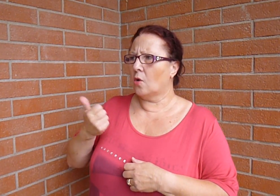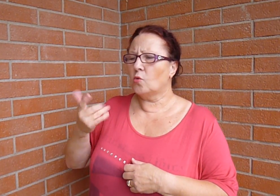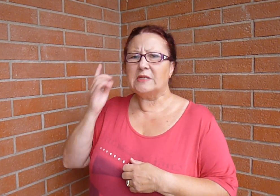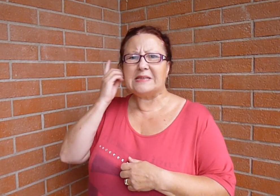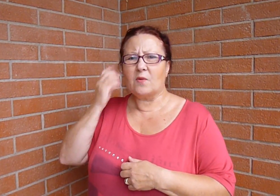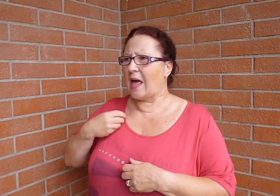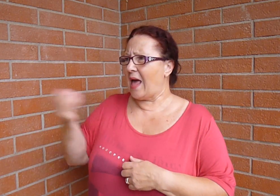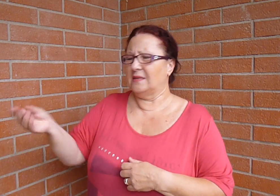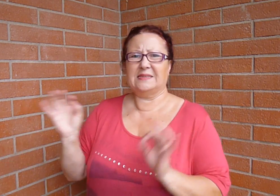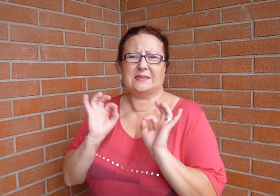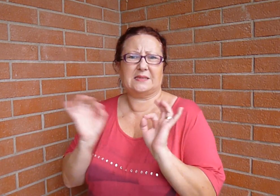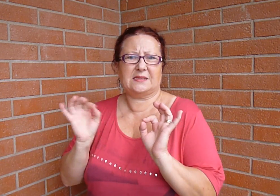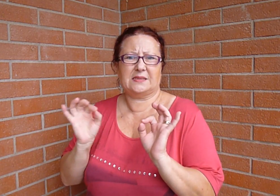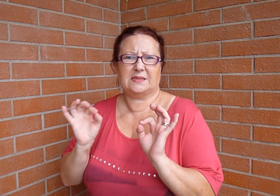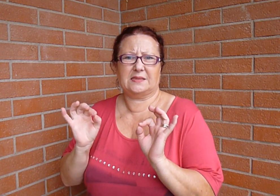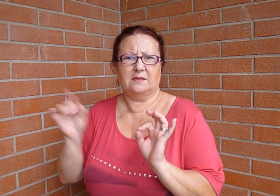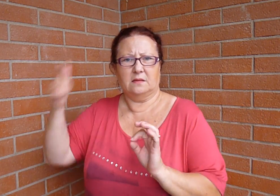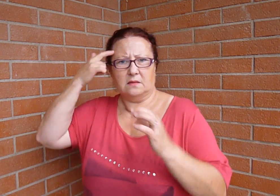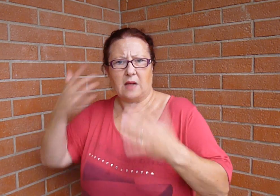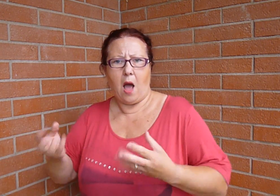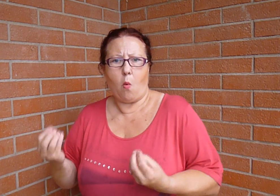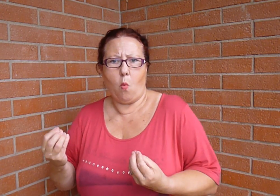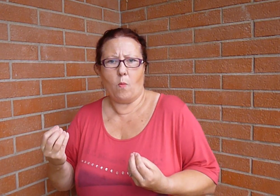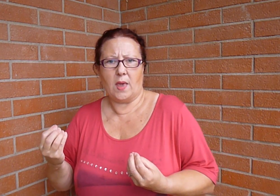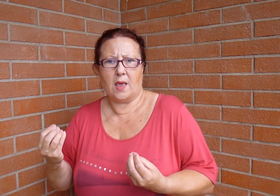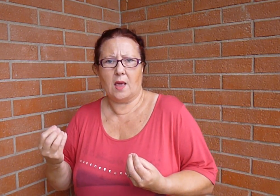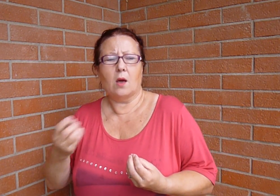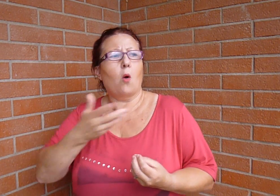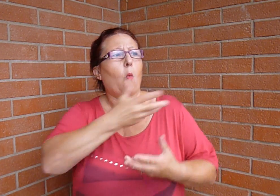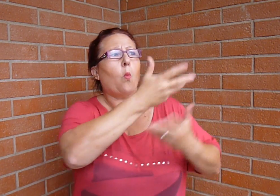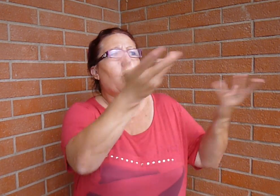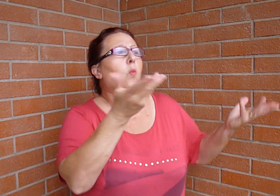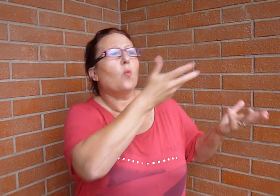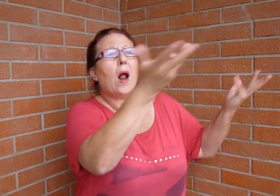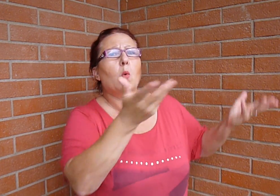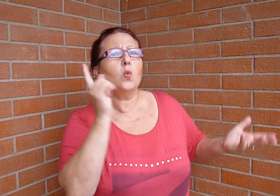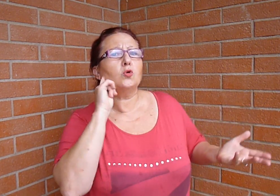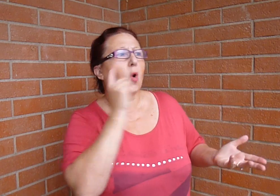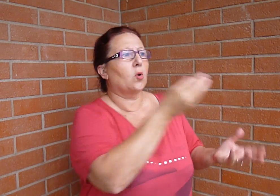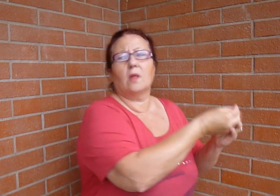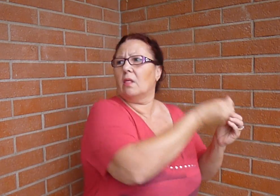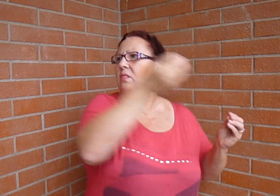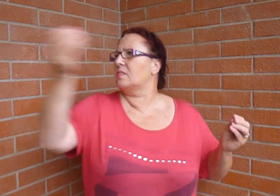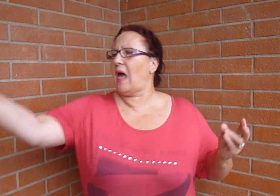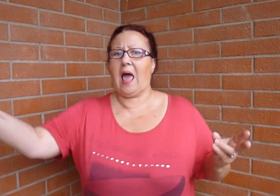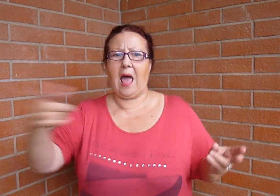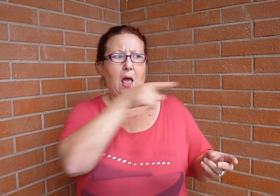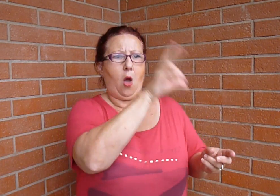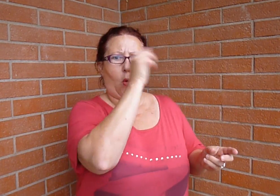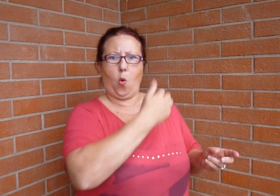Minstern är så... ...mågon så... ...dann... ...går